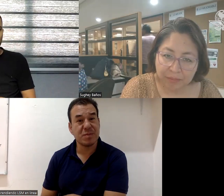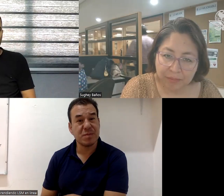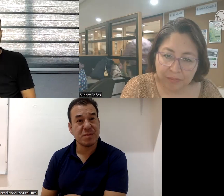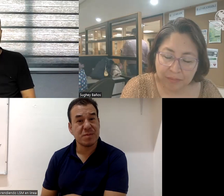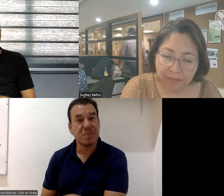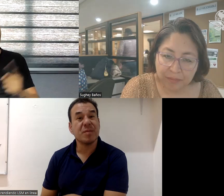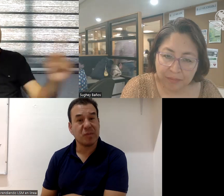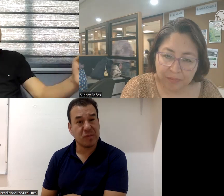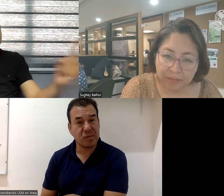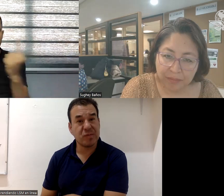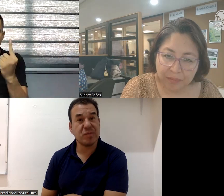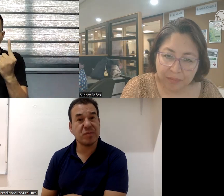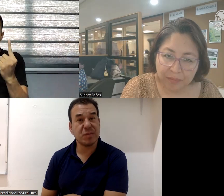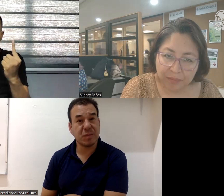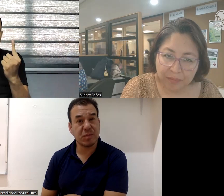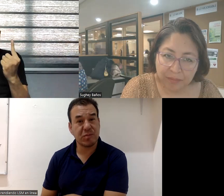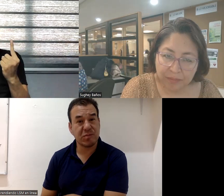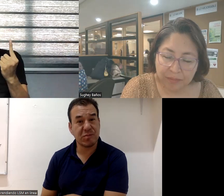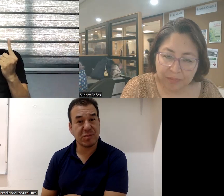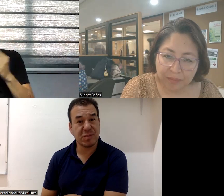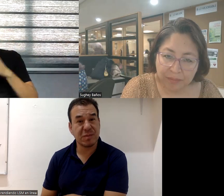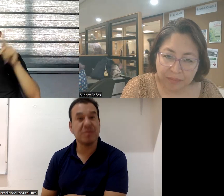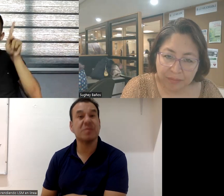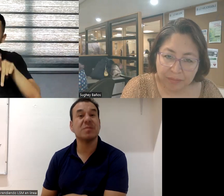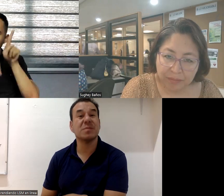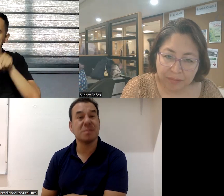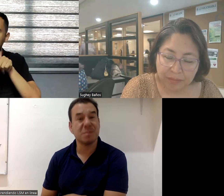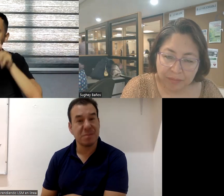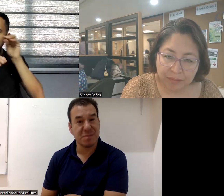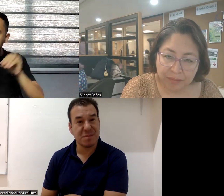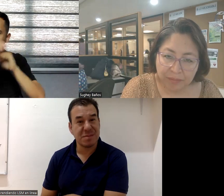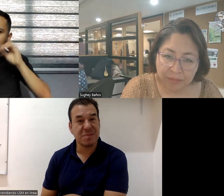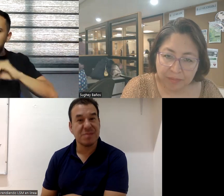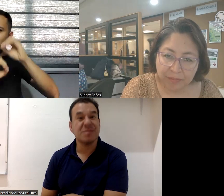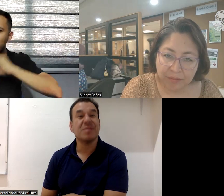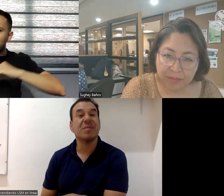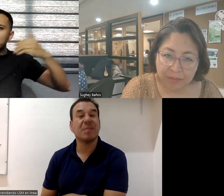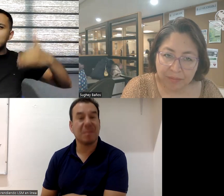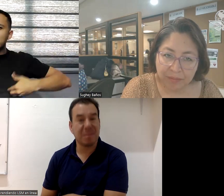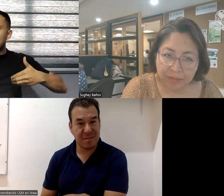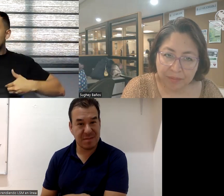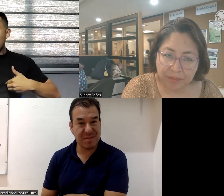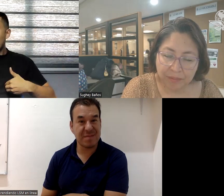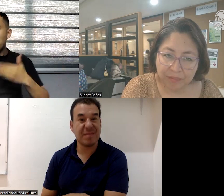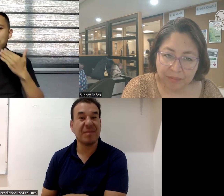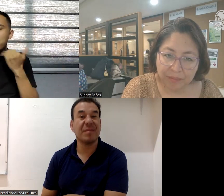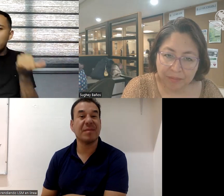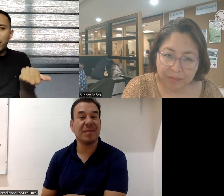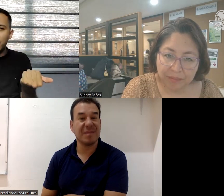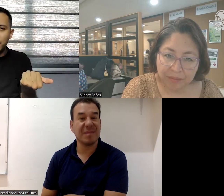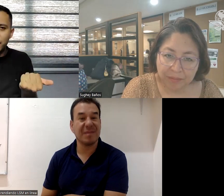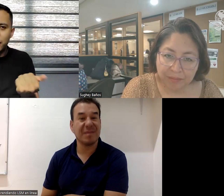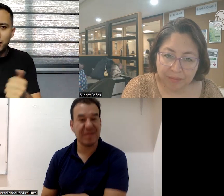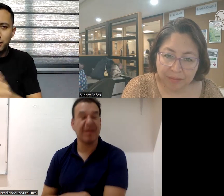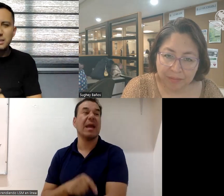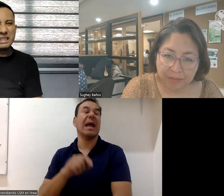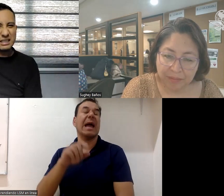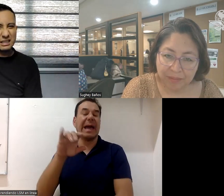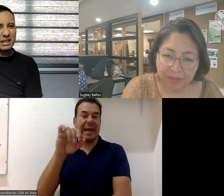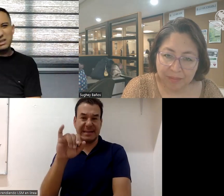Bustamante, director y fundador de la escuela Aprendiendo Lenguaje de Señas Mexicano forma parte de los 5 millones de